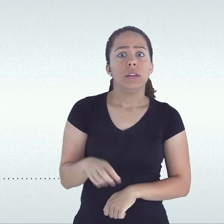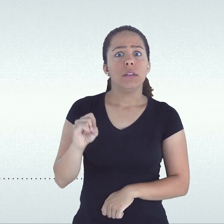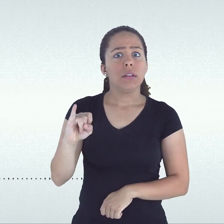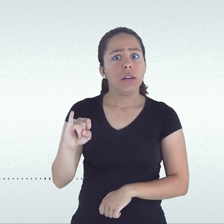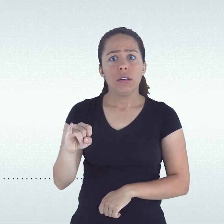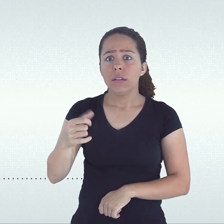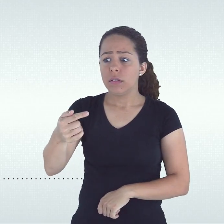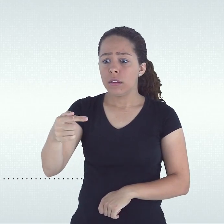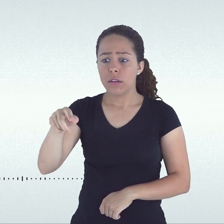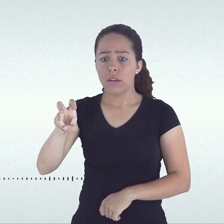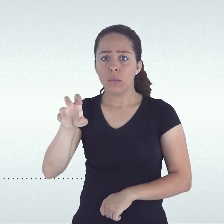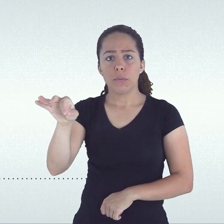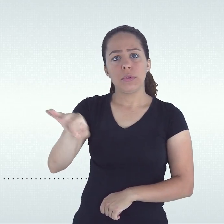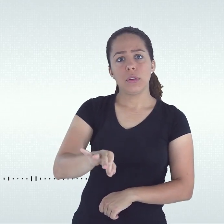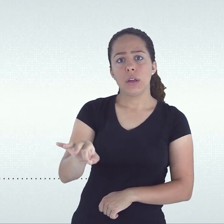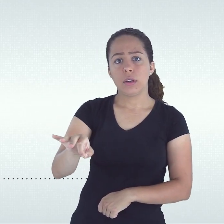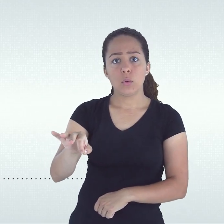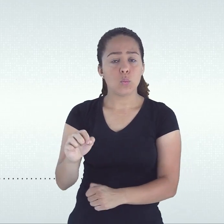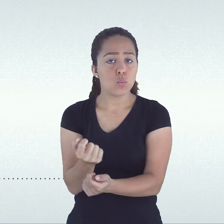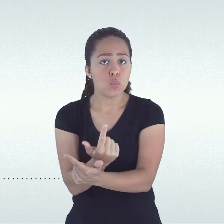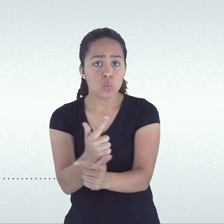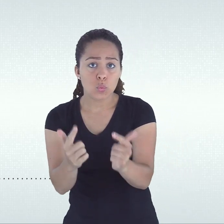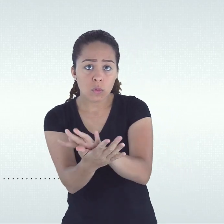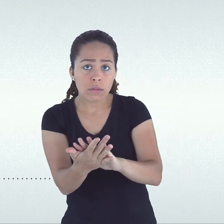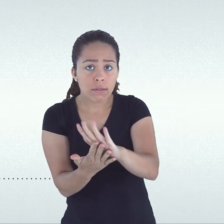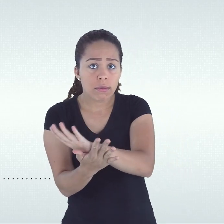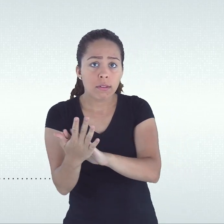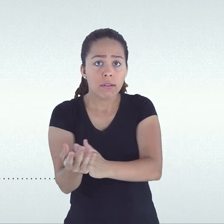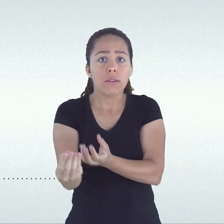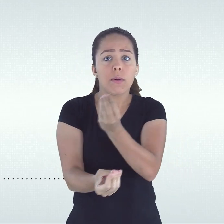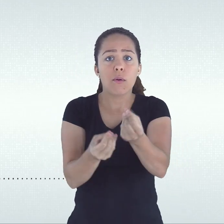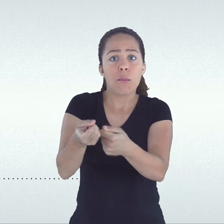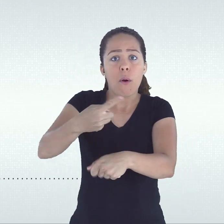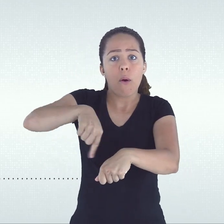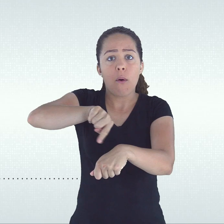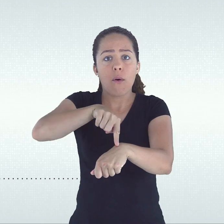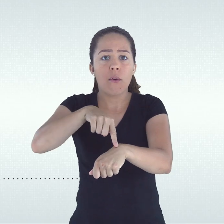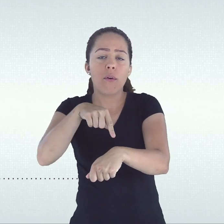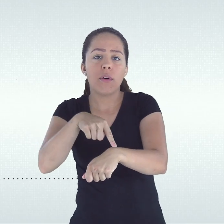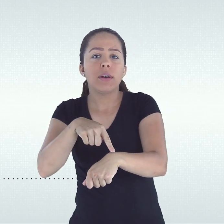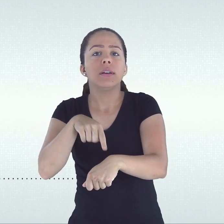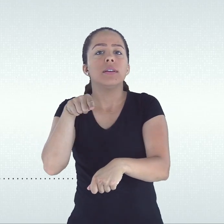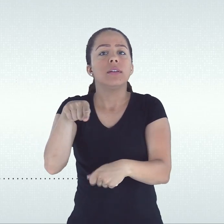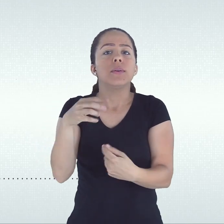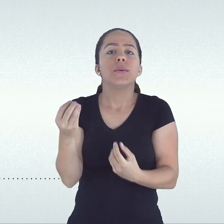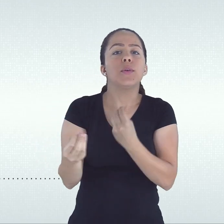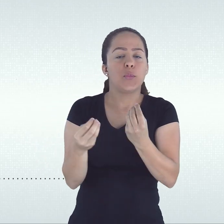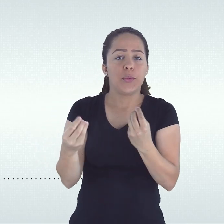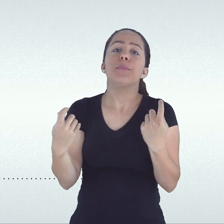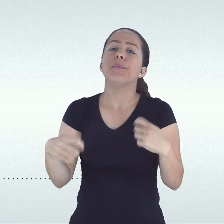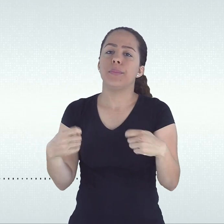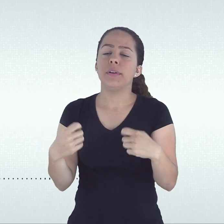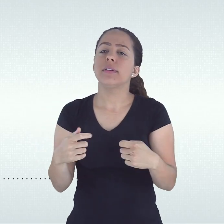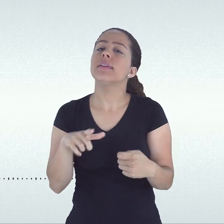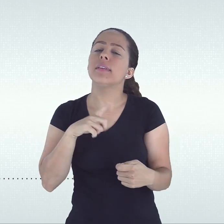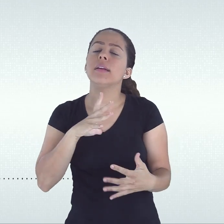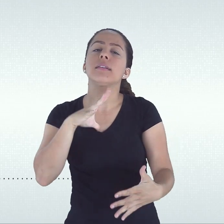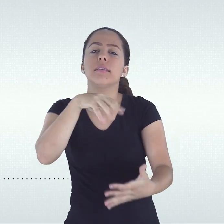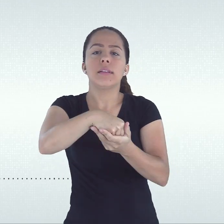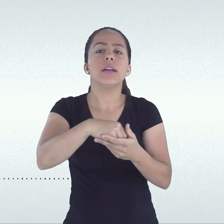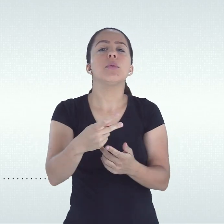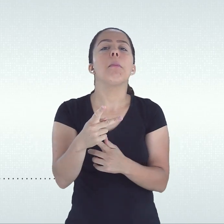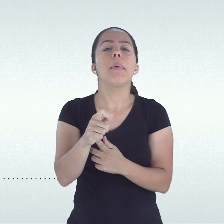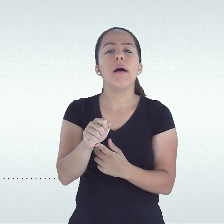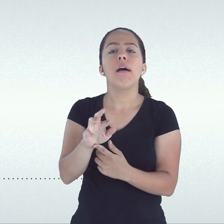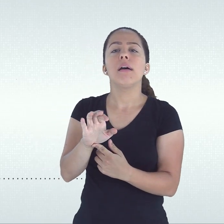se já não fosse claro que o cálculo de 75% de frequência deve incidir sobre o total de horas